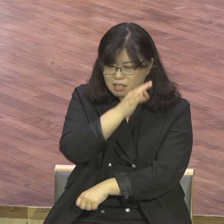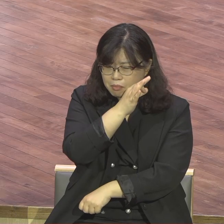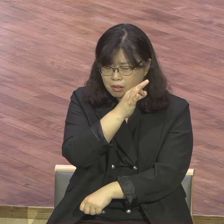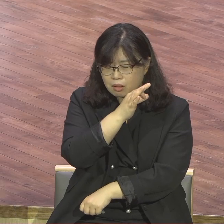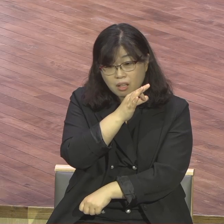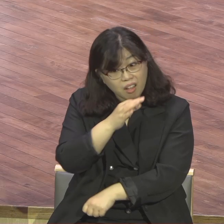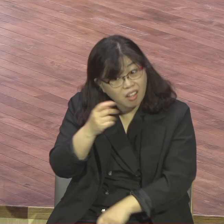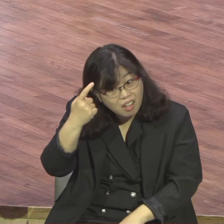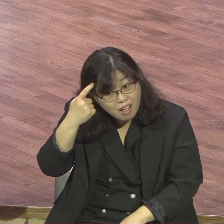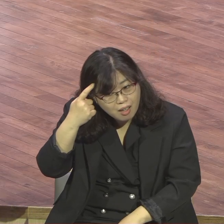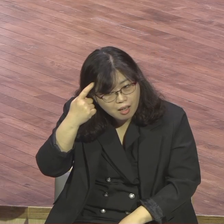판단해요